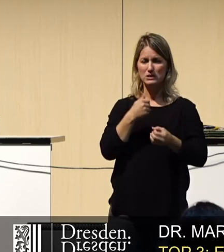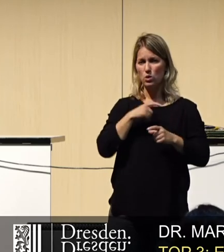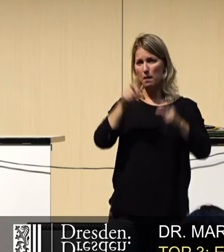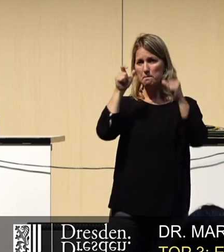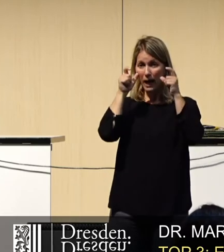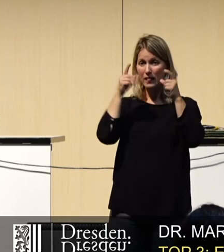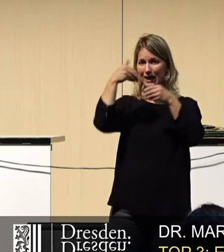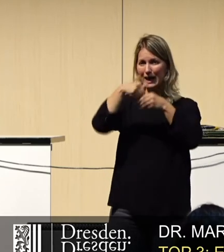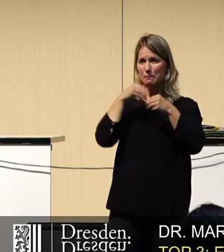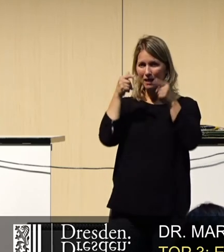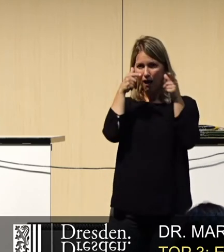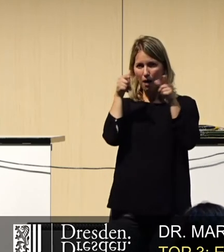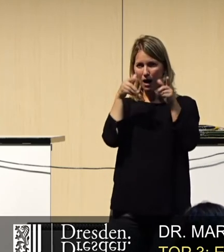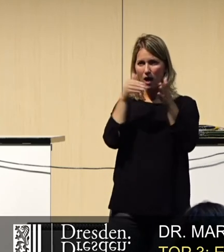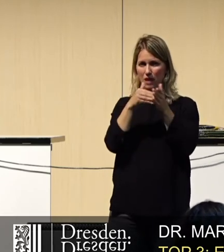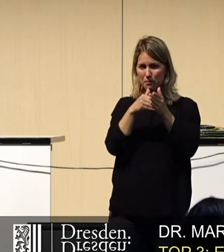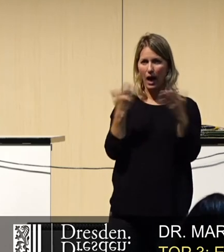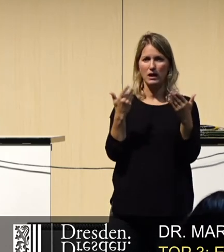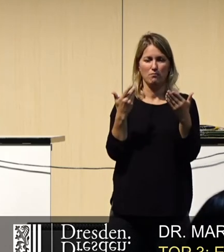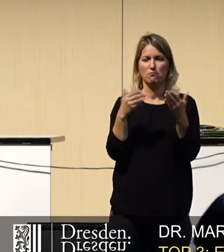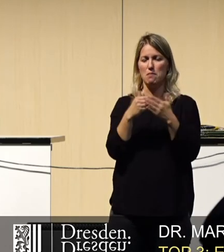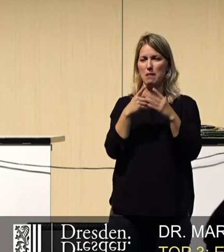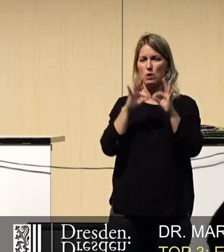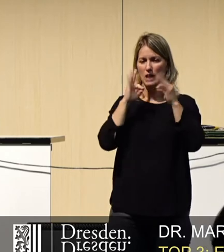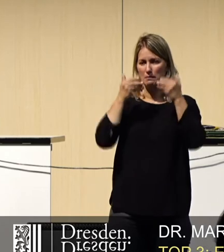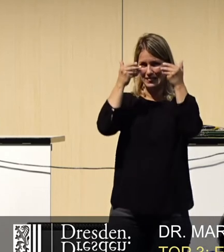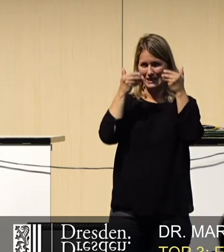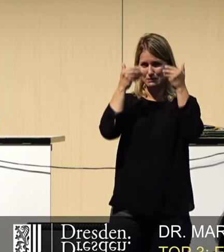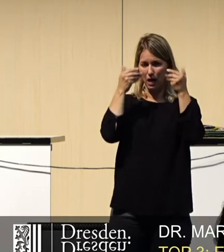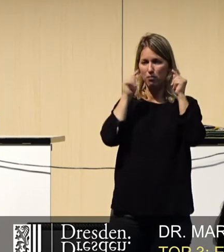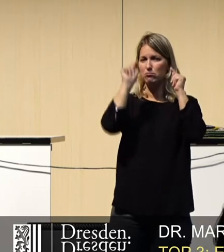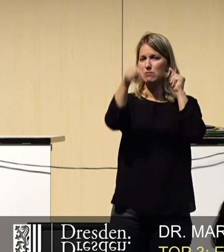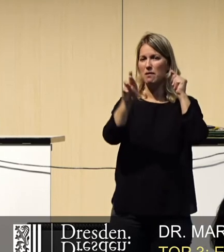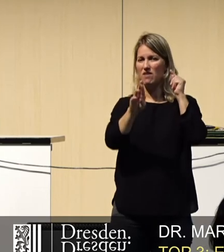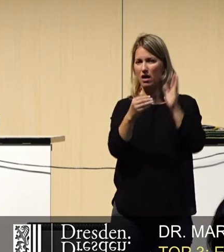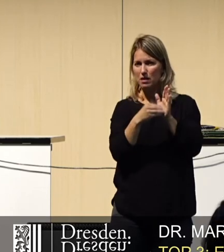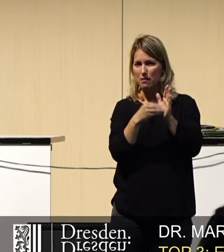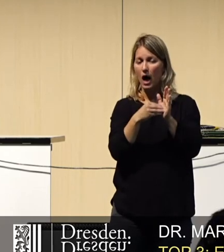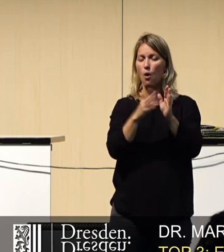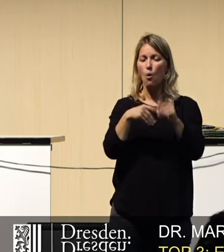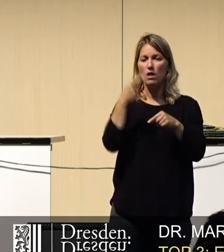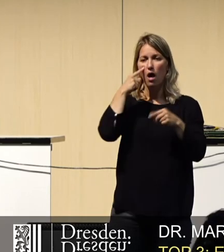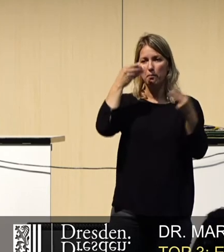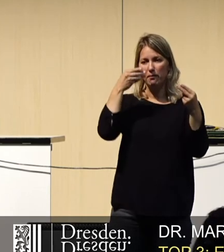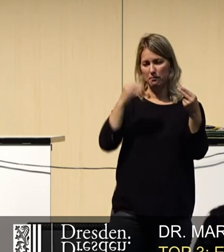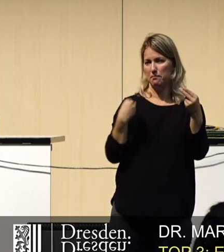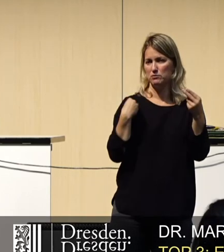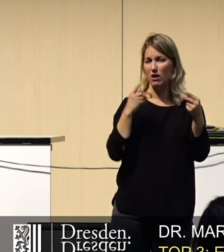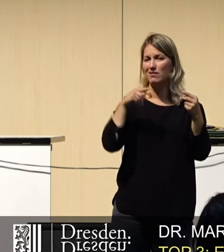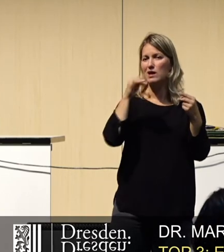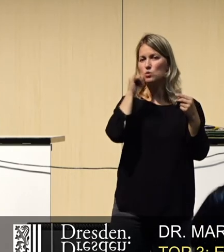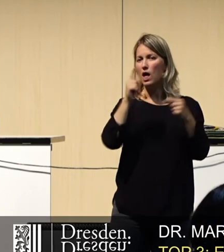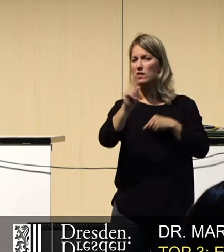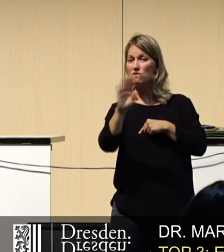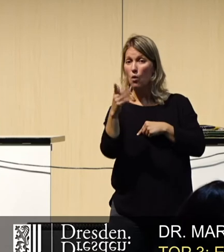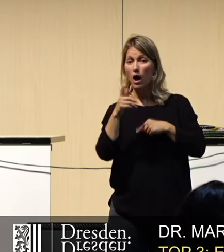eine Kamera haben, wo wir dann aufgedisplayt kriegen, wen wir vor uns haben oder wo der Weg zur nächsten Toilette ist. Die Brille